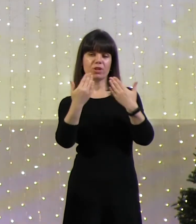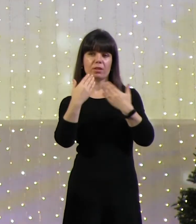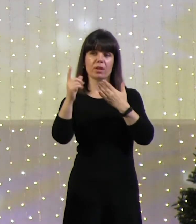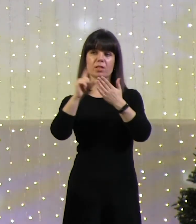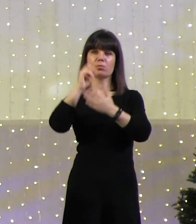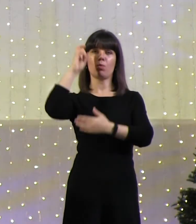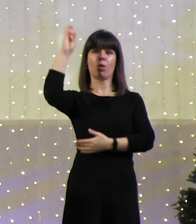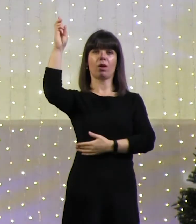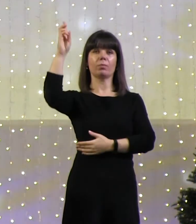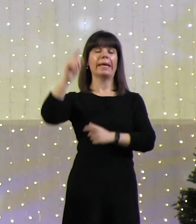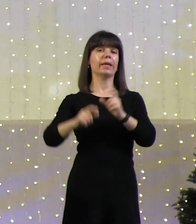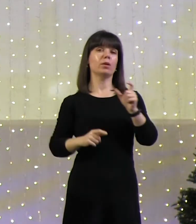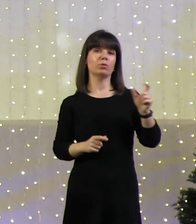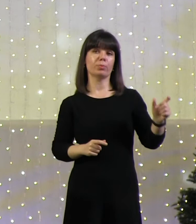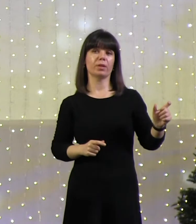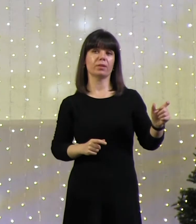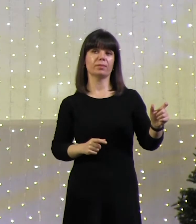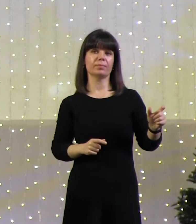Богом и людьми.